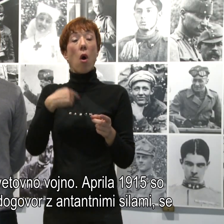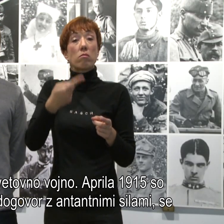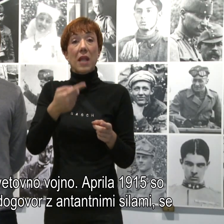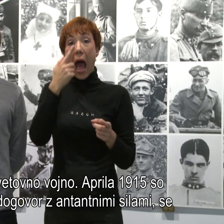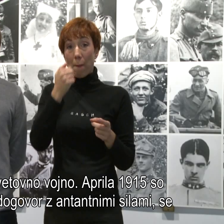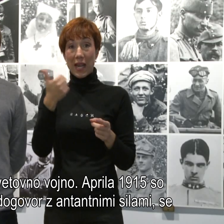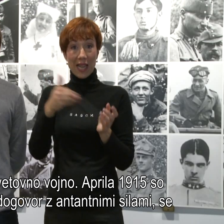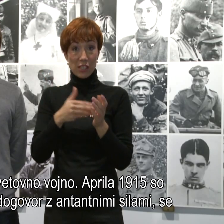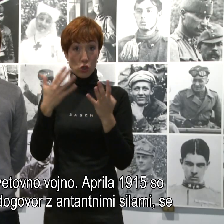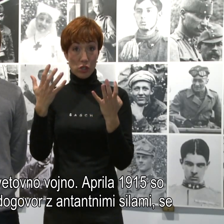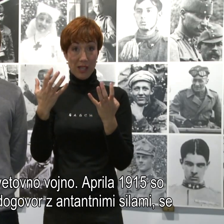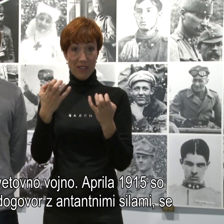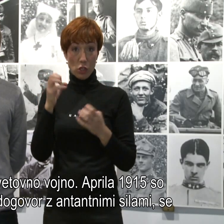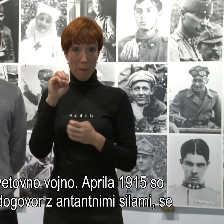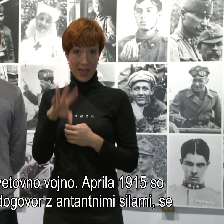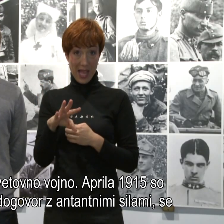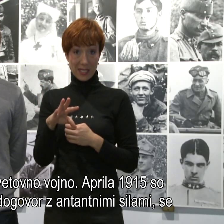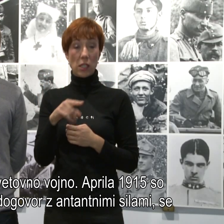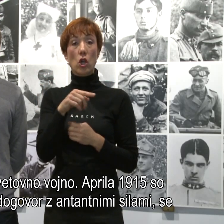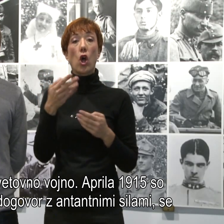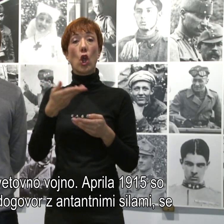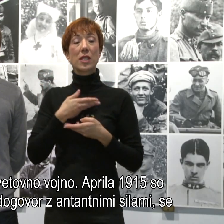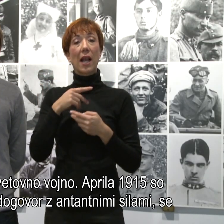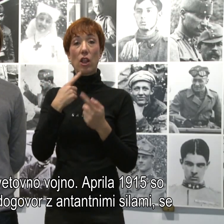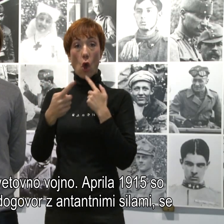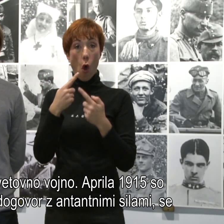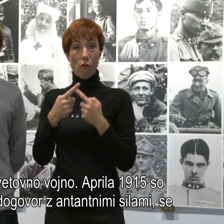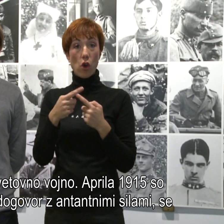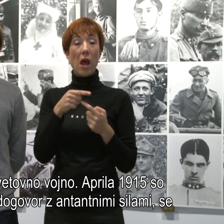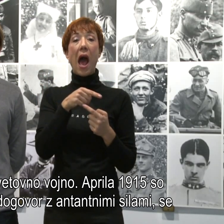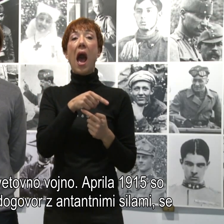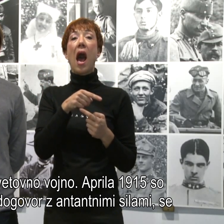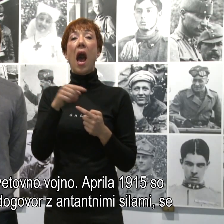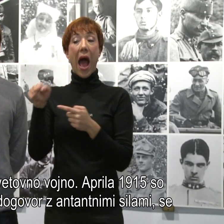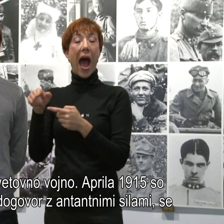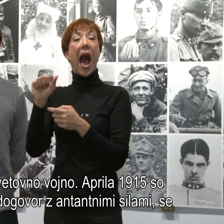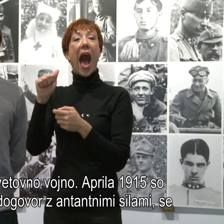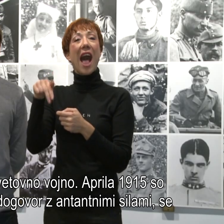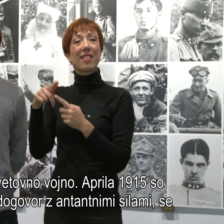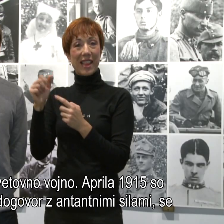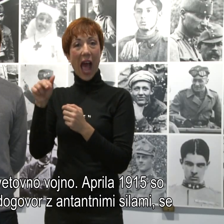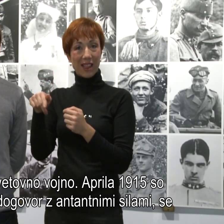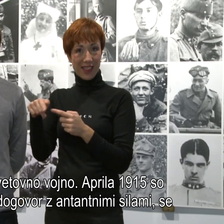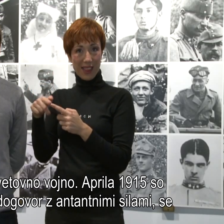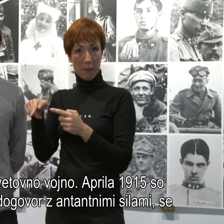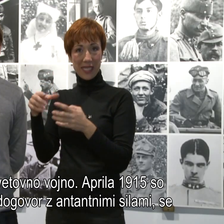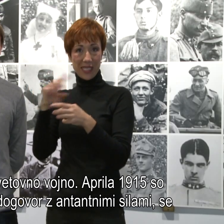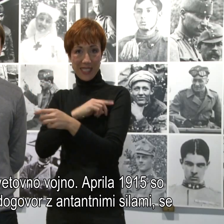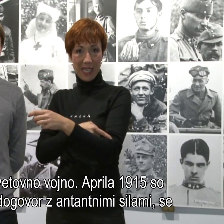so dosegli dogovor z antantnimi seljami, se pravi z Veliko Britanijo, Rusijo in